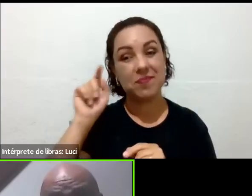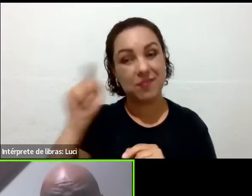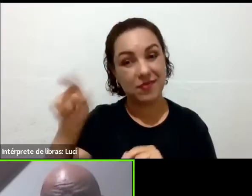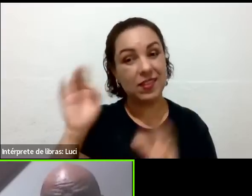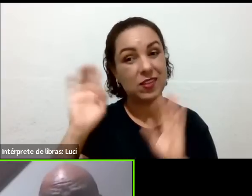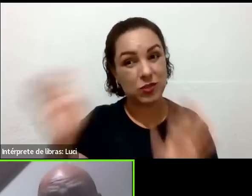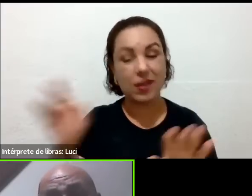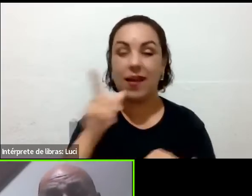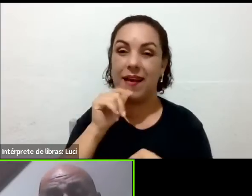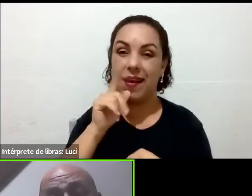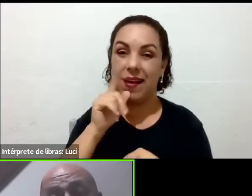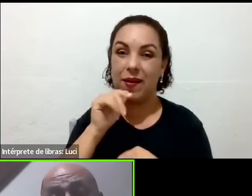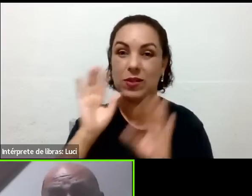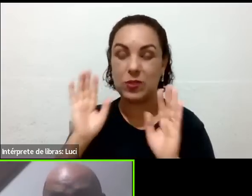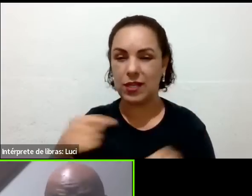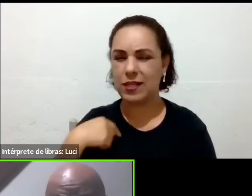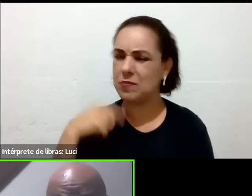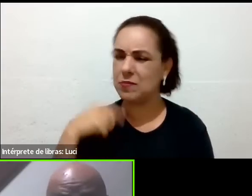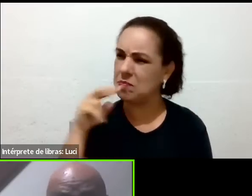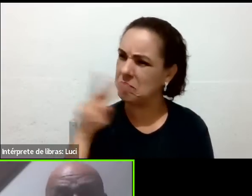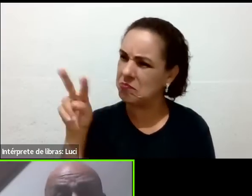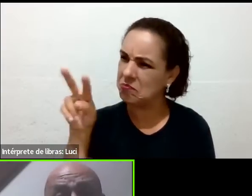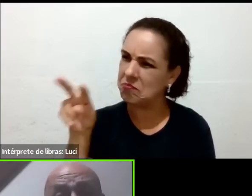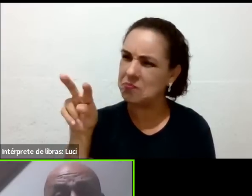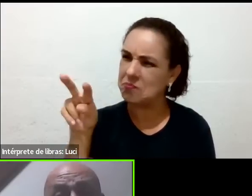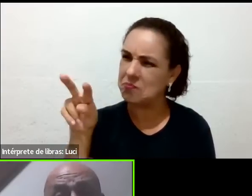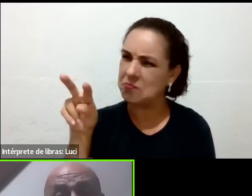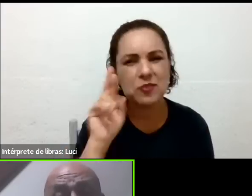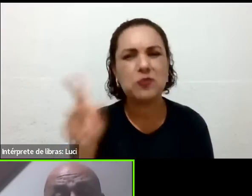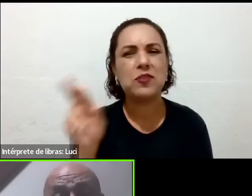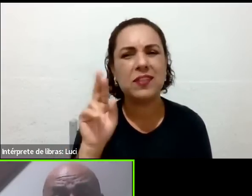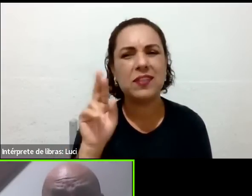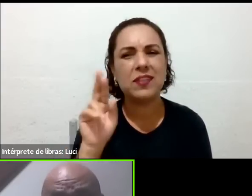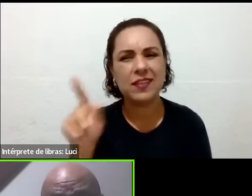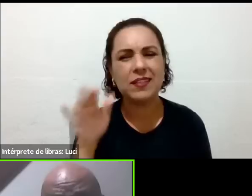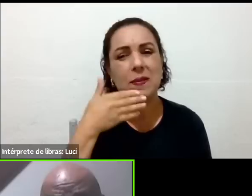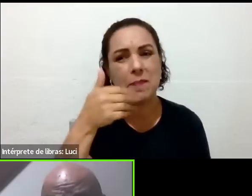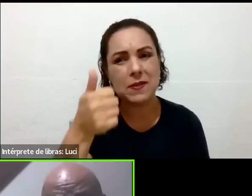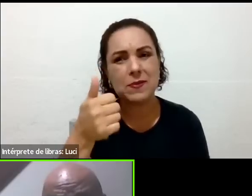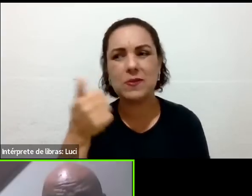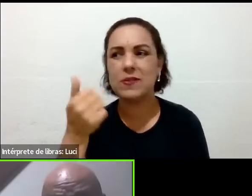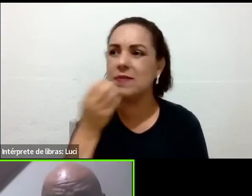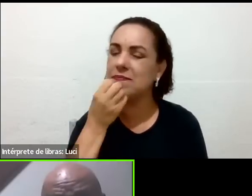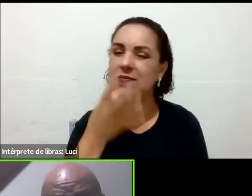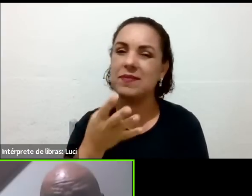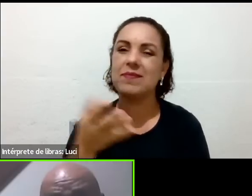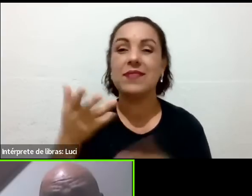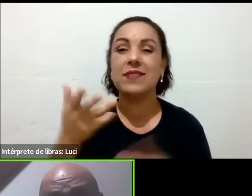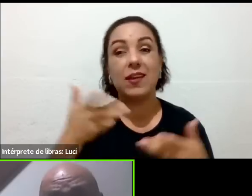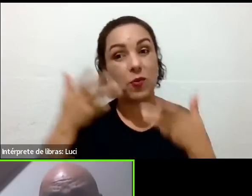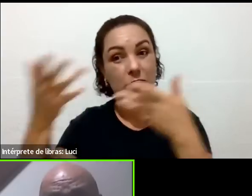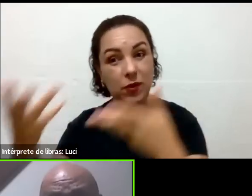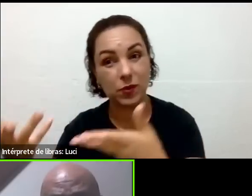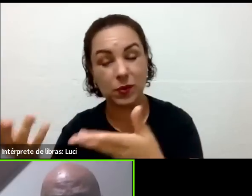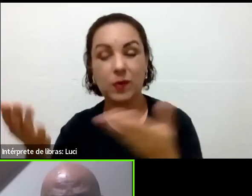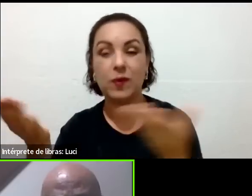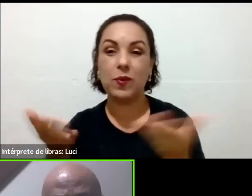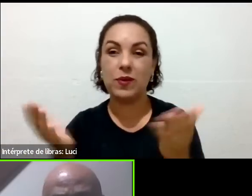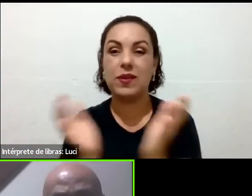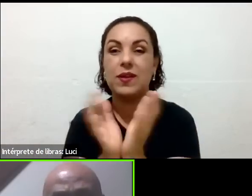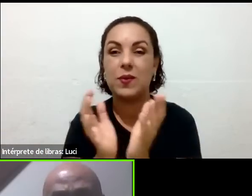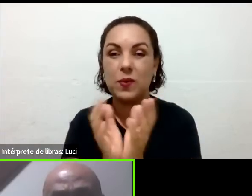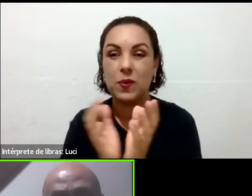grupo, nós aceitamos, e hoje de manhã, não sei se você vai se lembrar, o